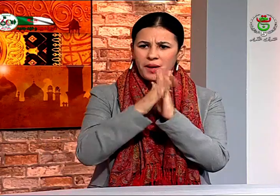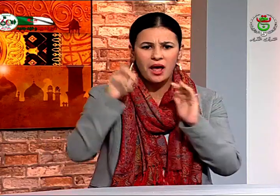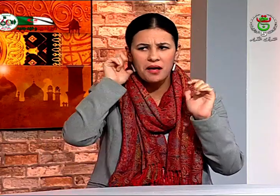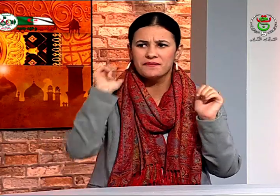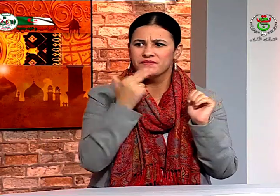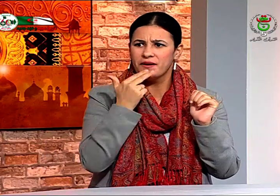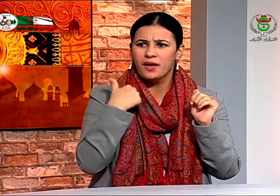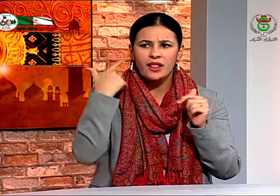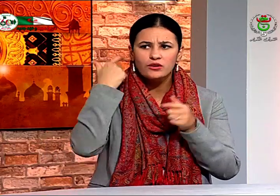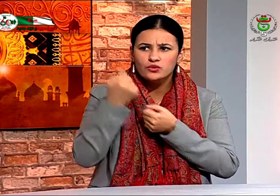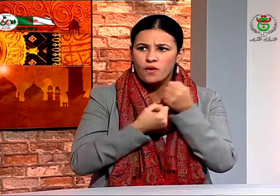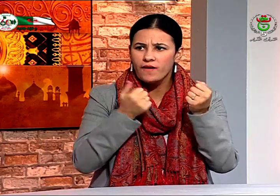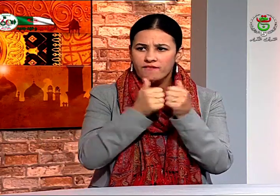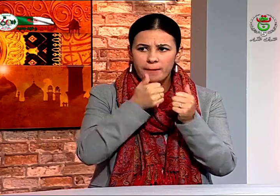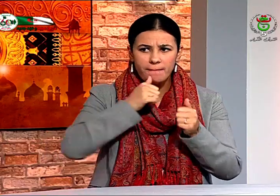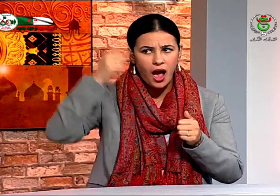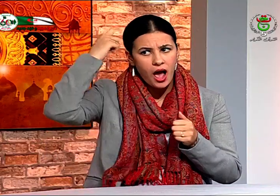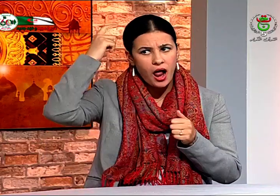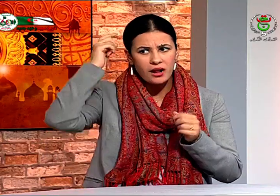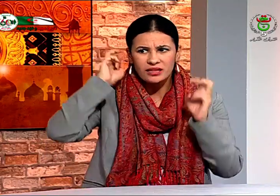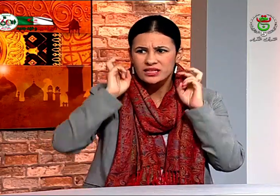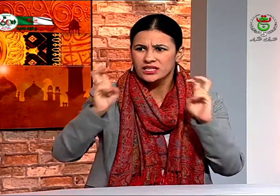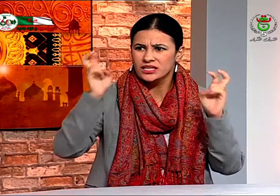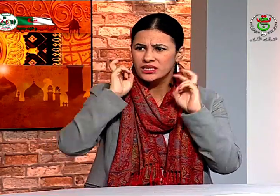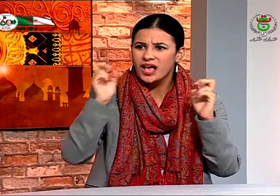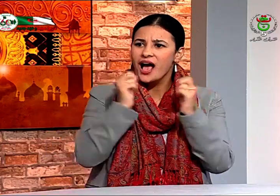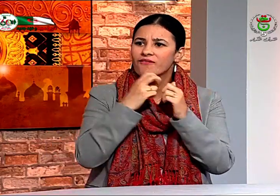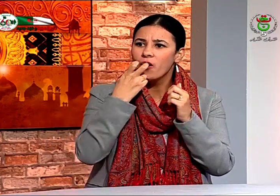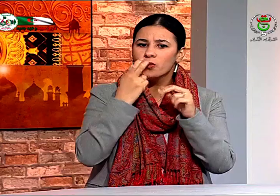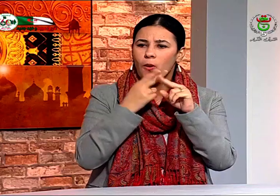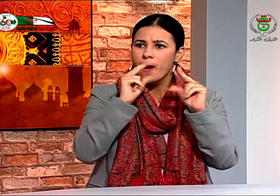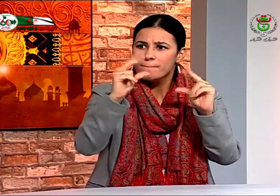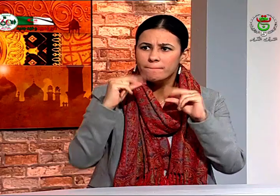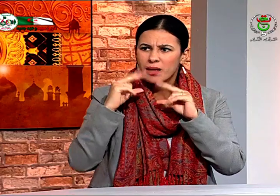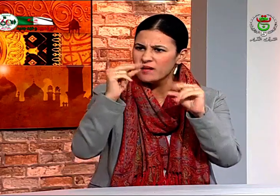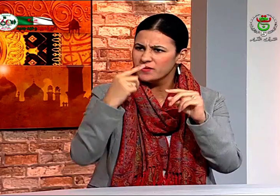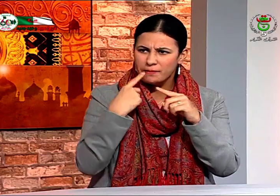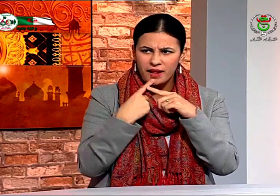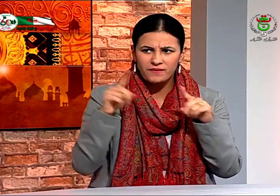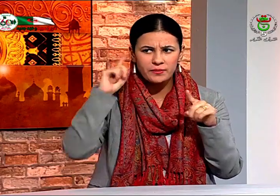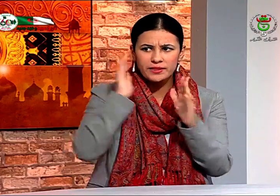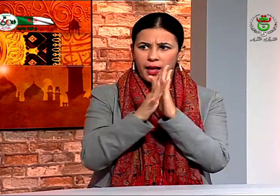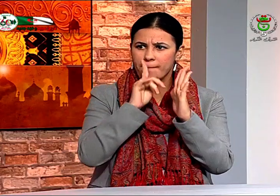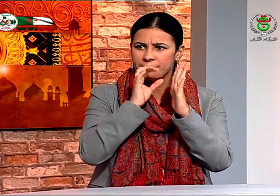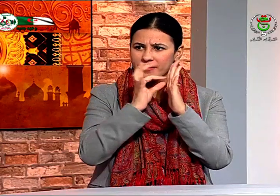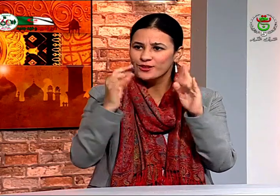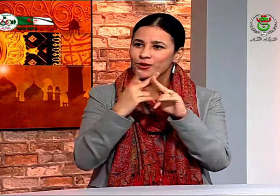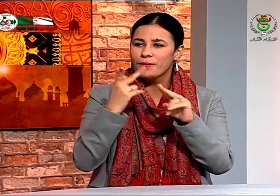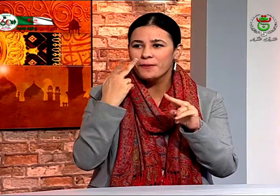معميقة يعني بمئة بالمئة وفي الآخر تمانين بالمئة لكن عندما كنت أقوم بارتداء السماعة يعني كانت